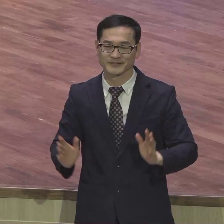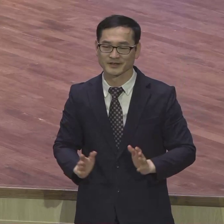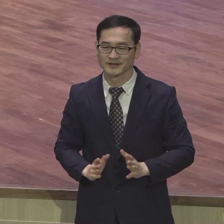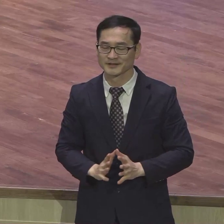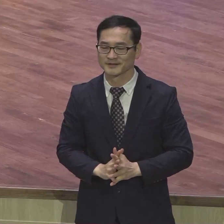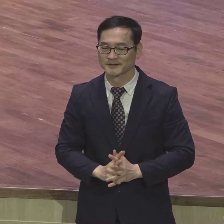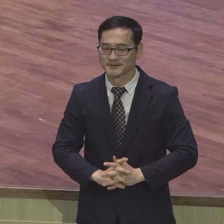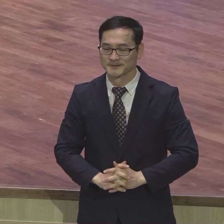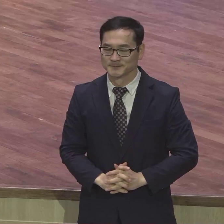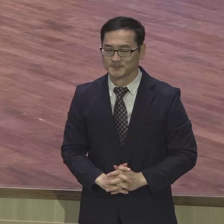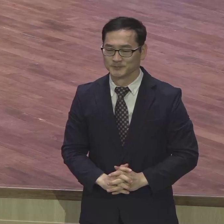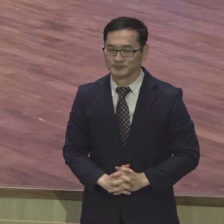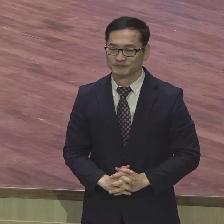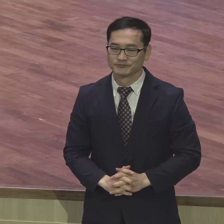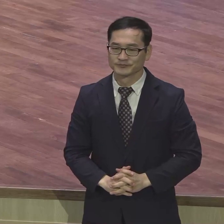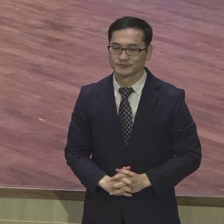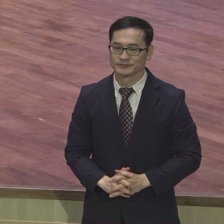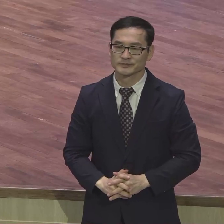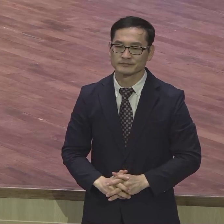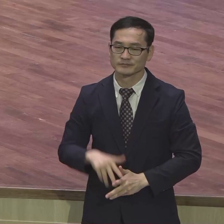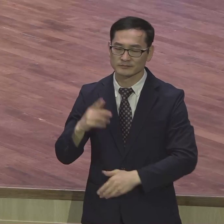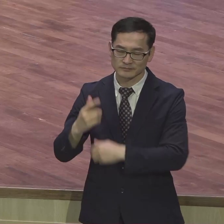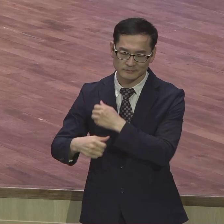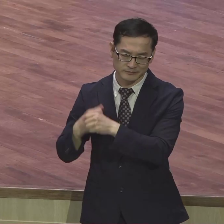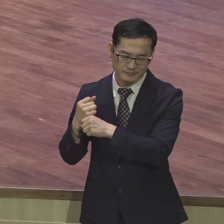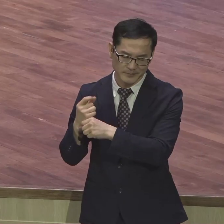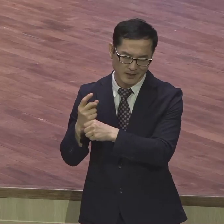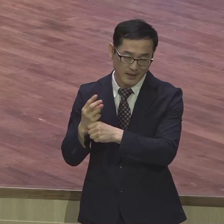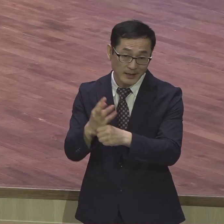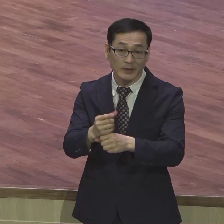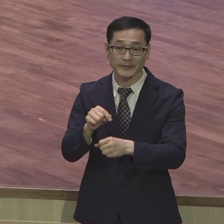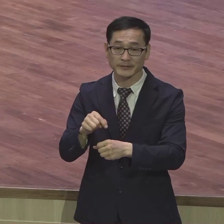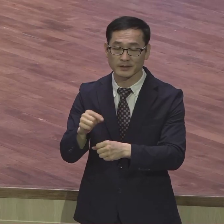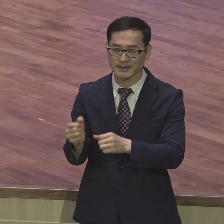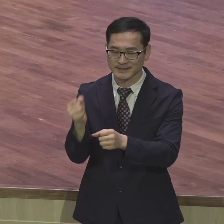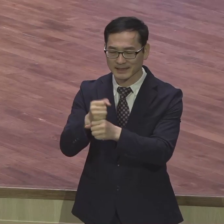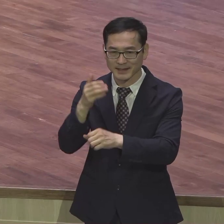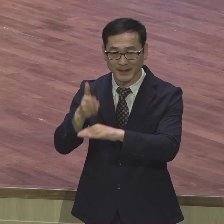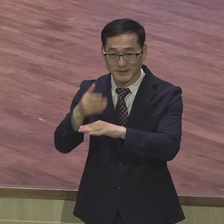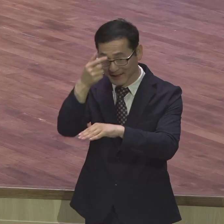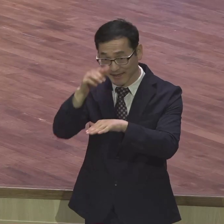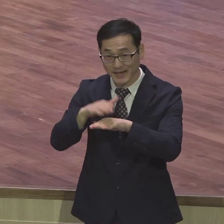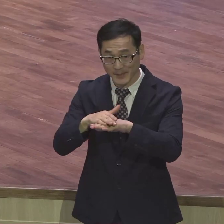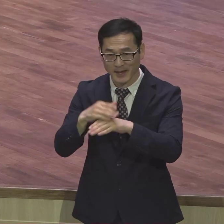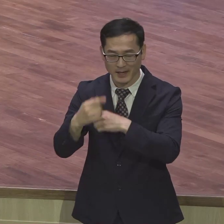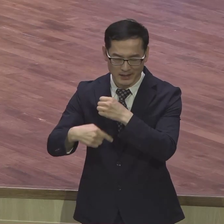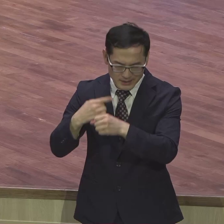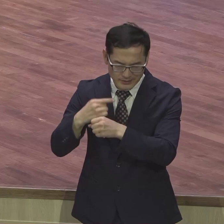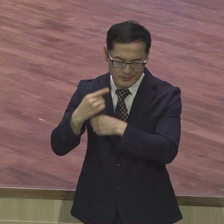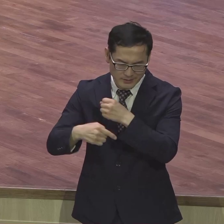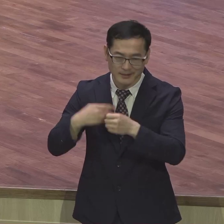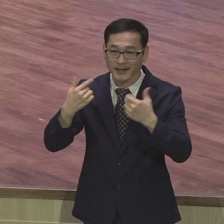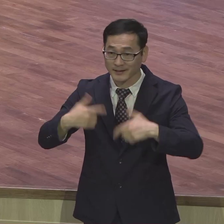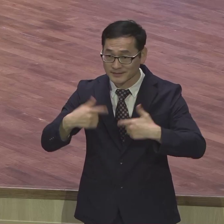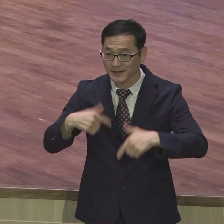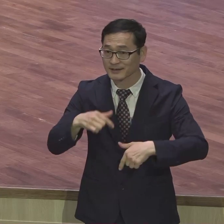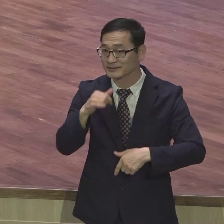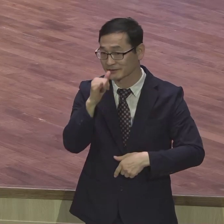매년 우리가의 장립 감사 예배를 그렇게 하나님께 드리는 이유가 뭐냐.